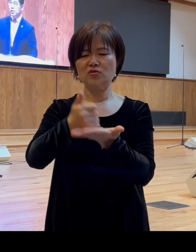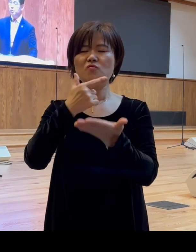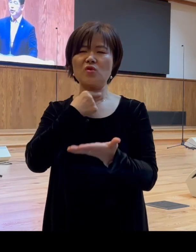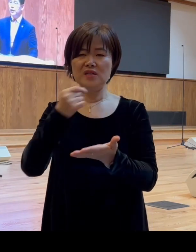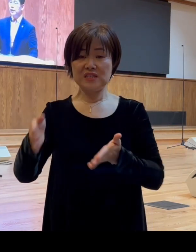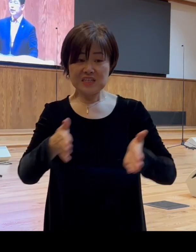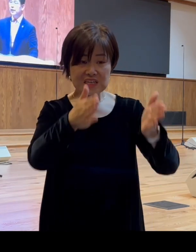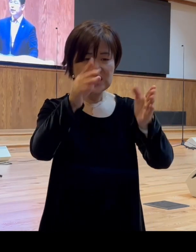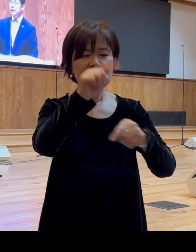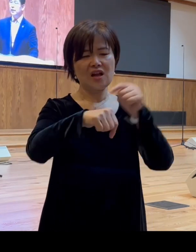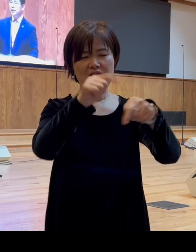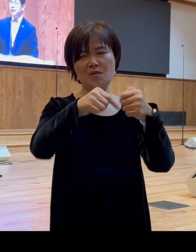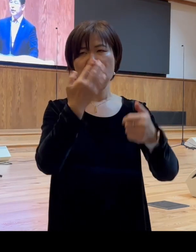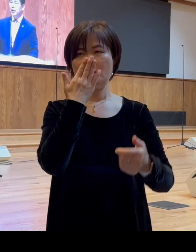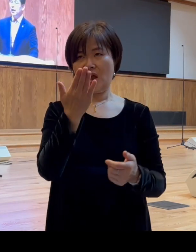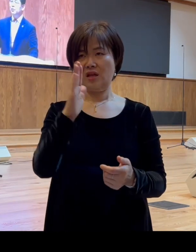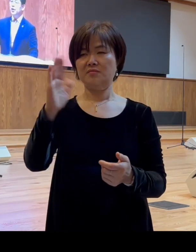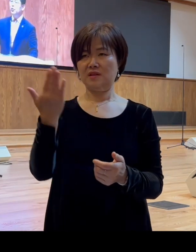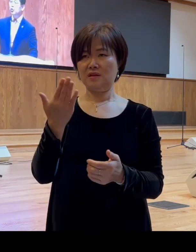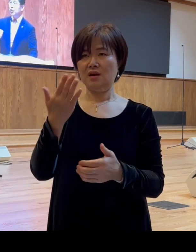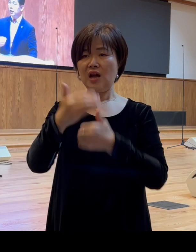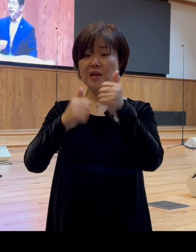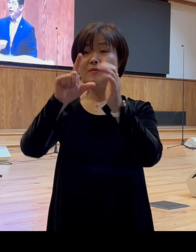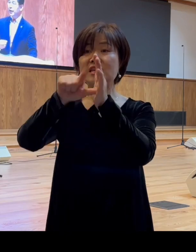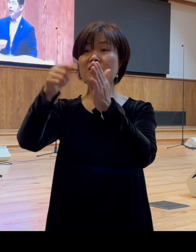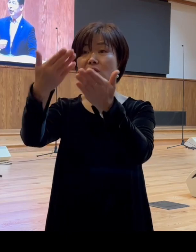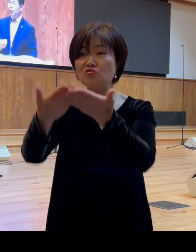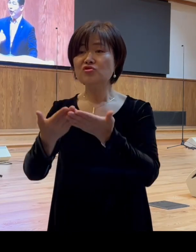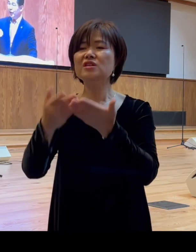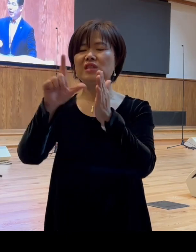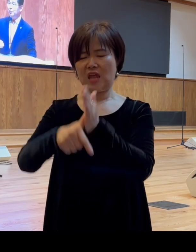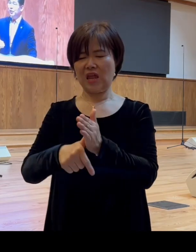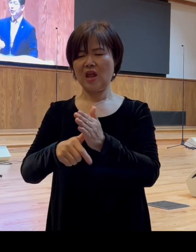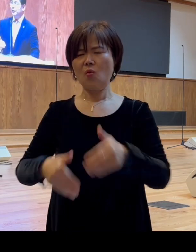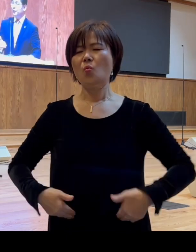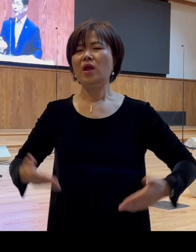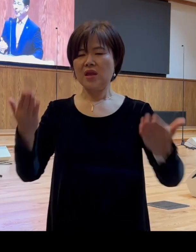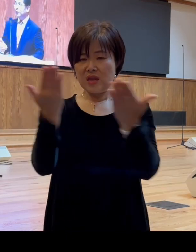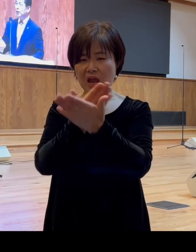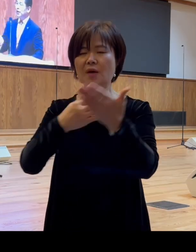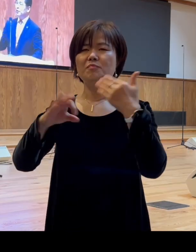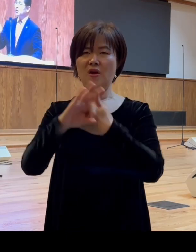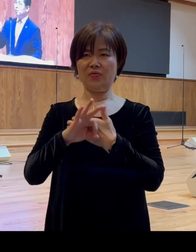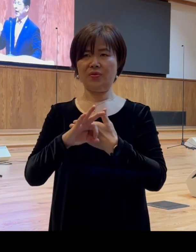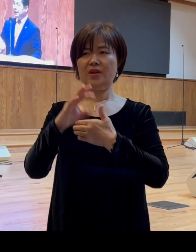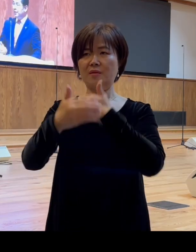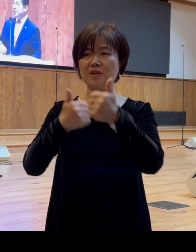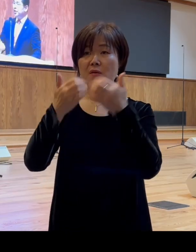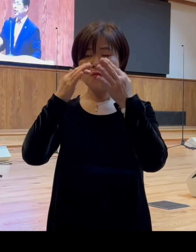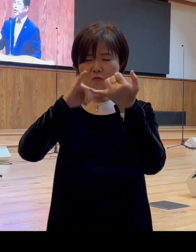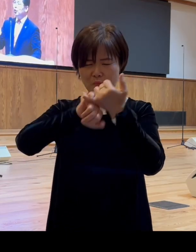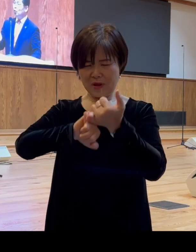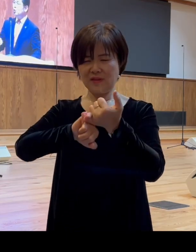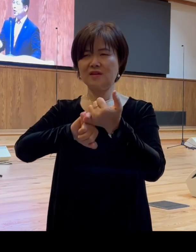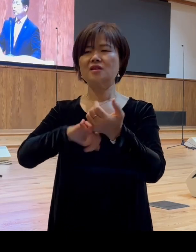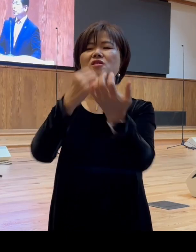하나님이 기회 주실 때 회개하면은요 우리 하나님께서 반드시 용서해 주십니다